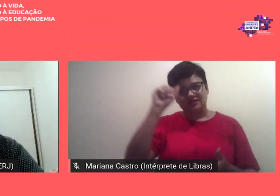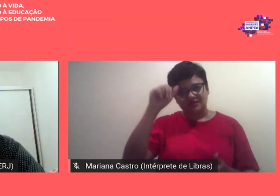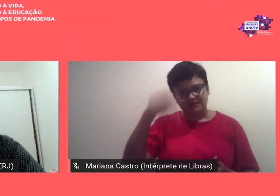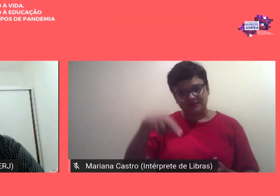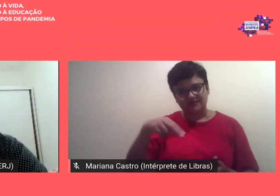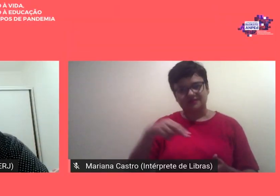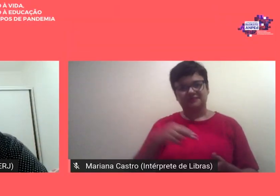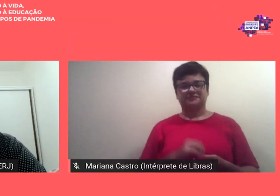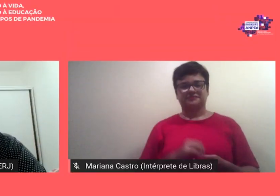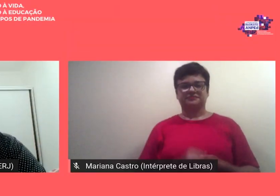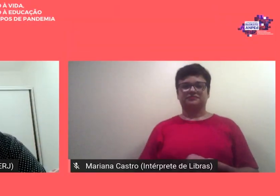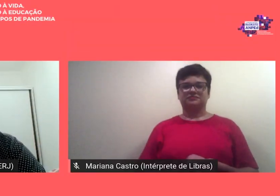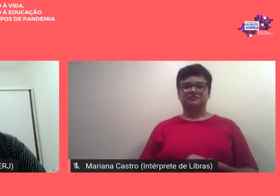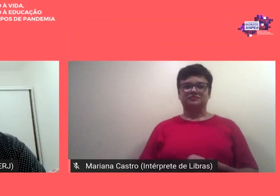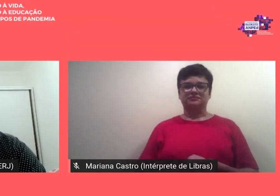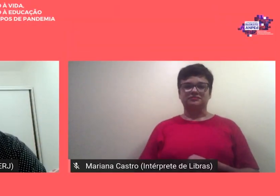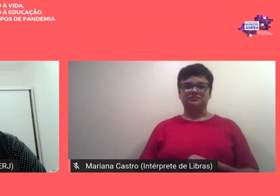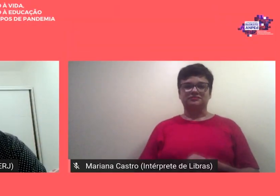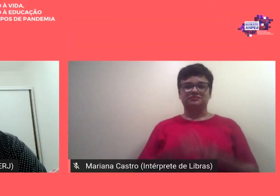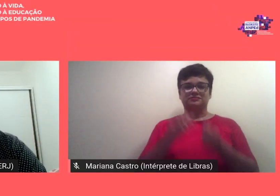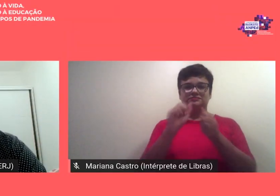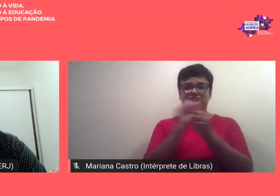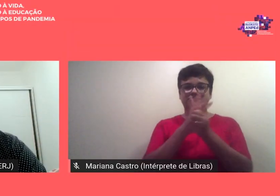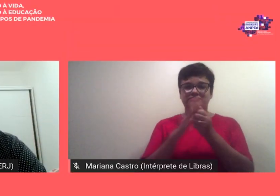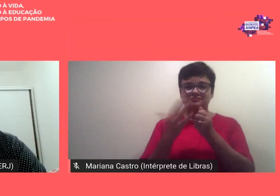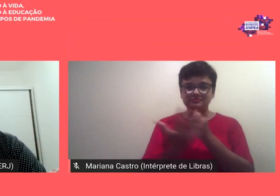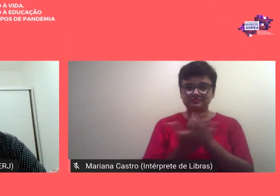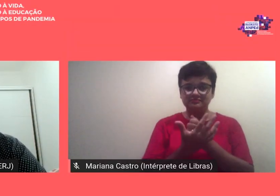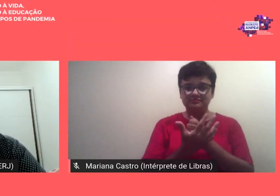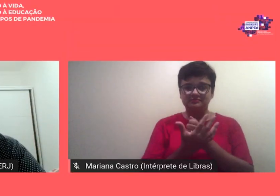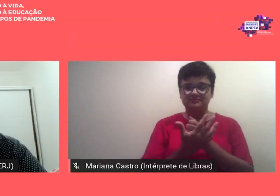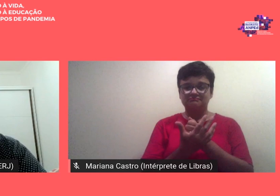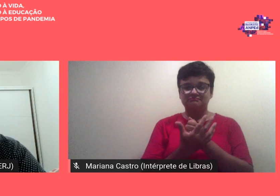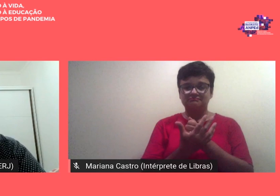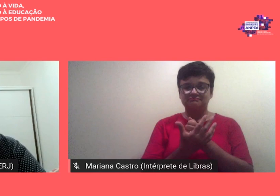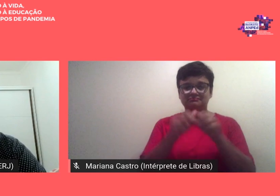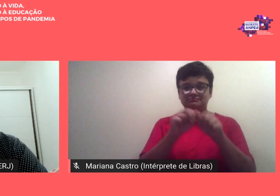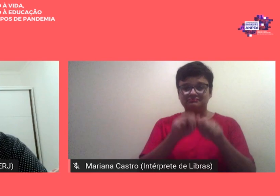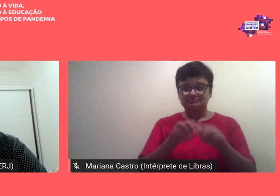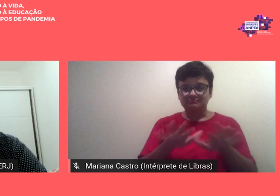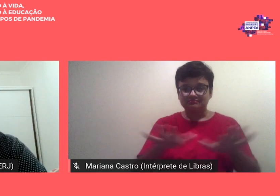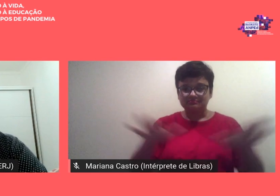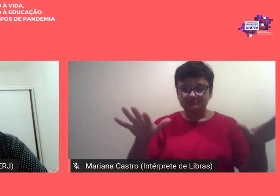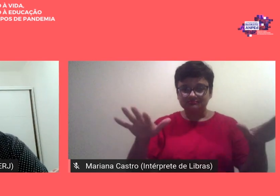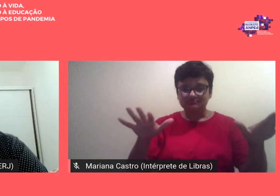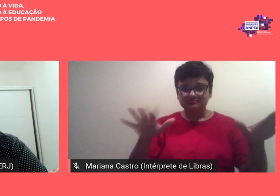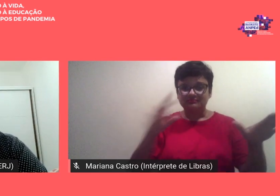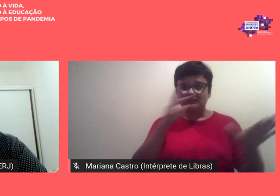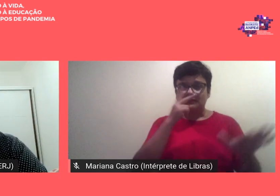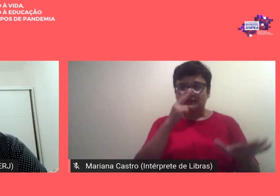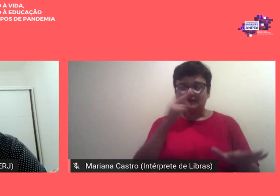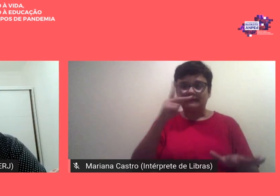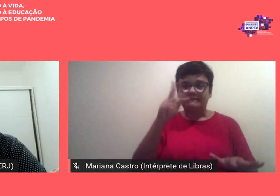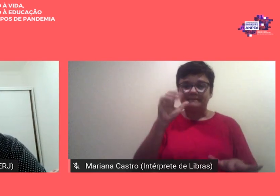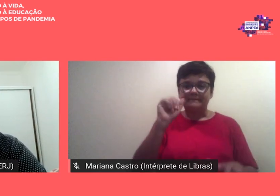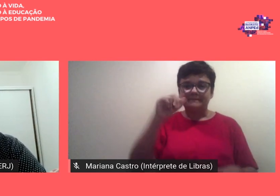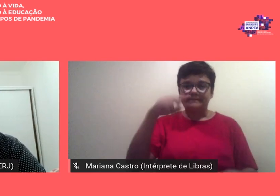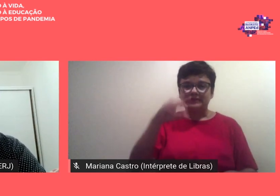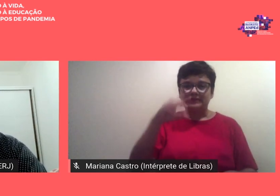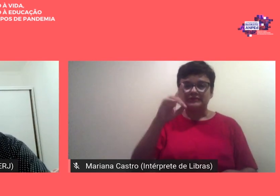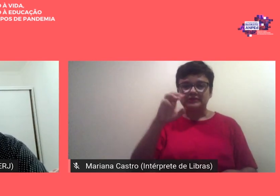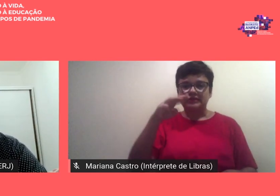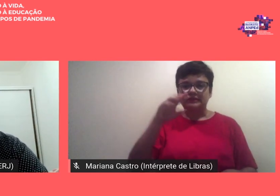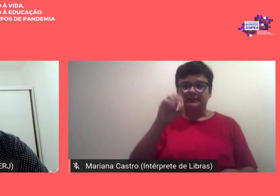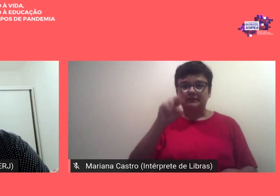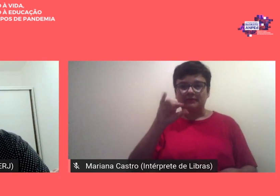da pandemia ou do pandemonium nós fizemos